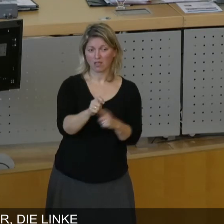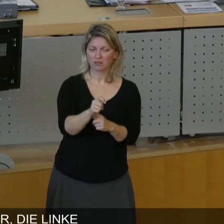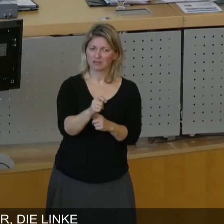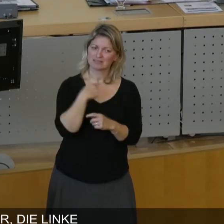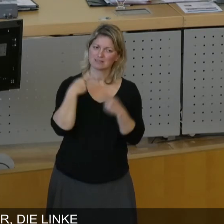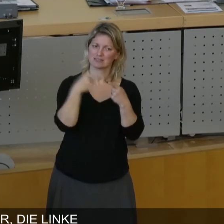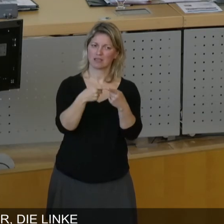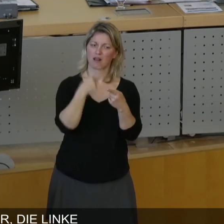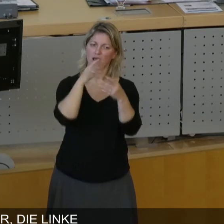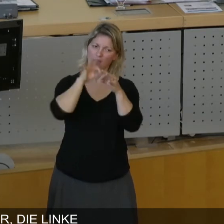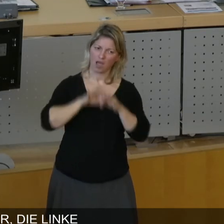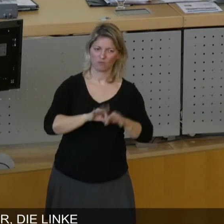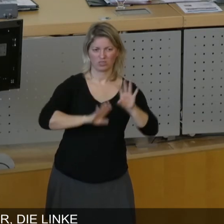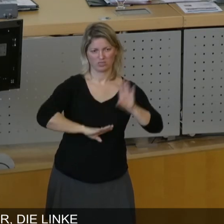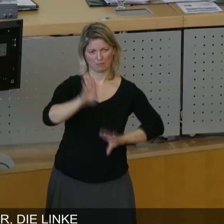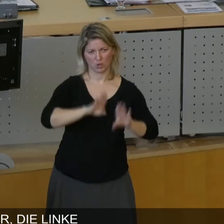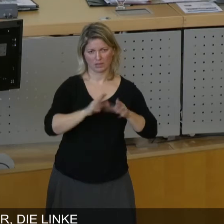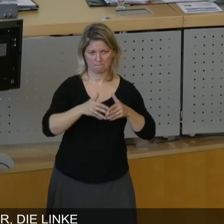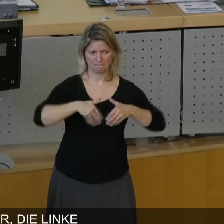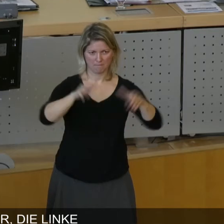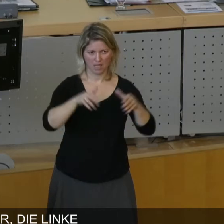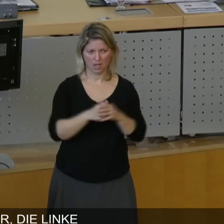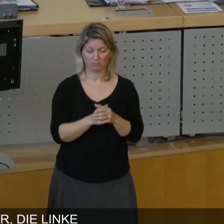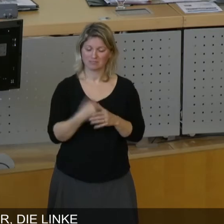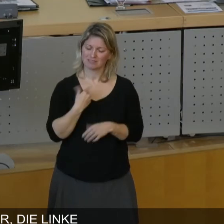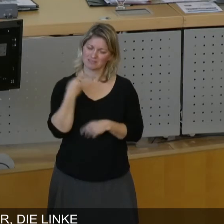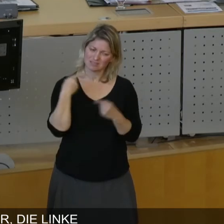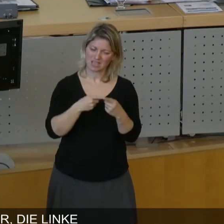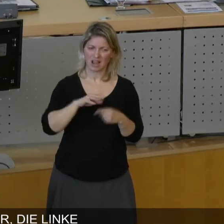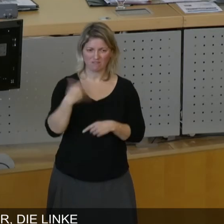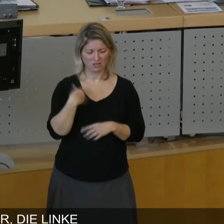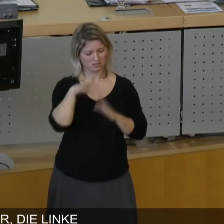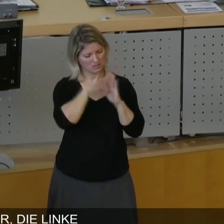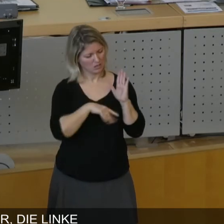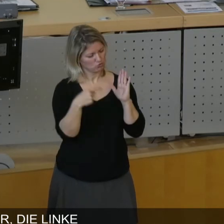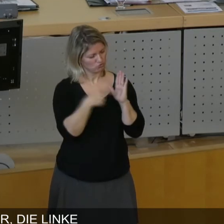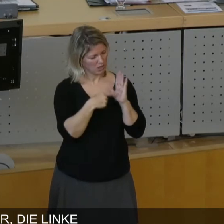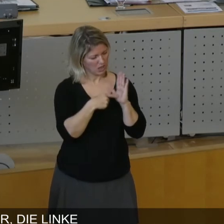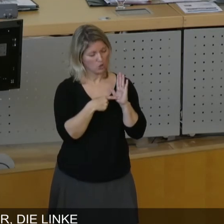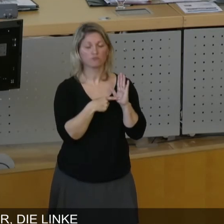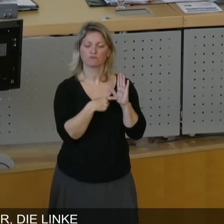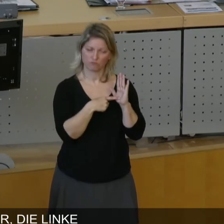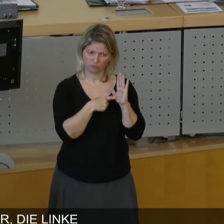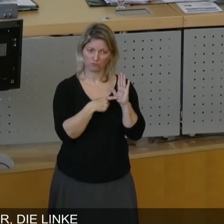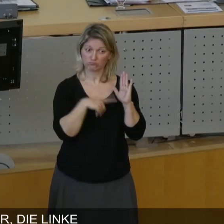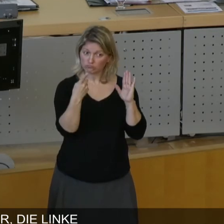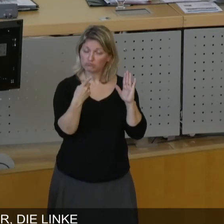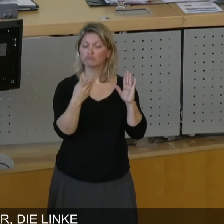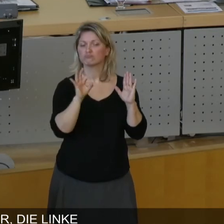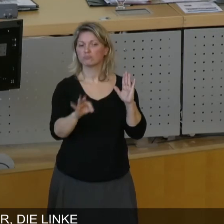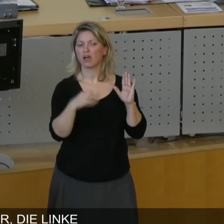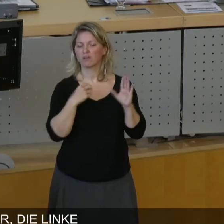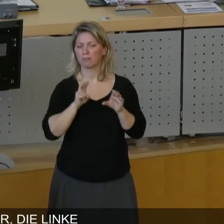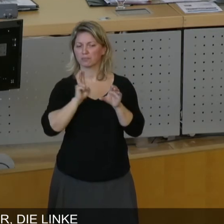Wir wollen einen rechtlich durch Satzung gesicherten Anspruch auf sachunmittelbare demokratische